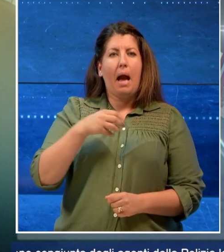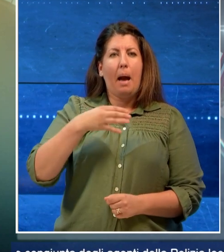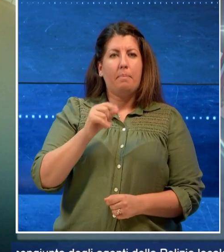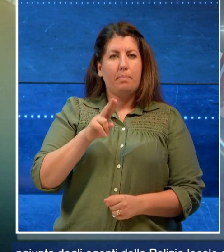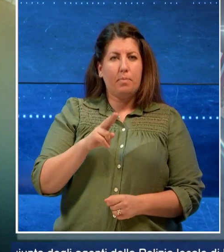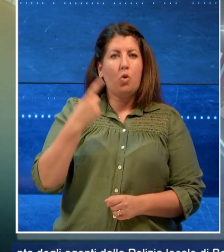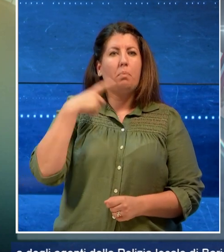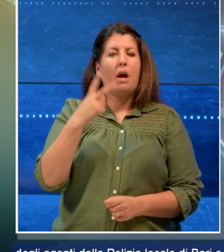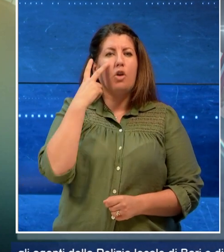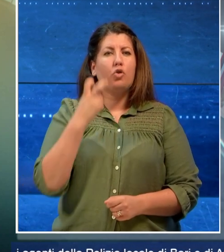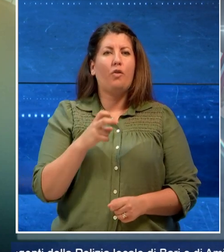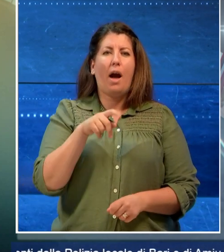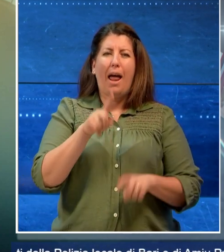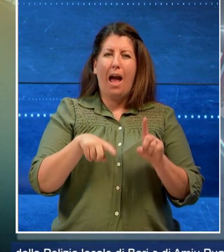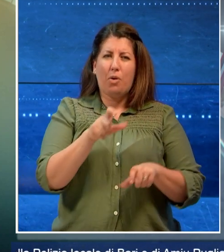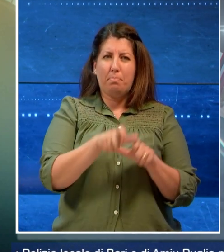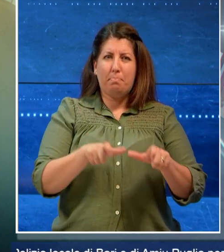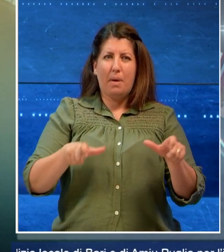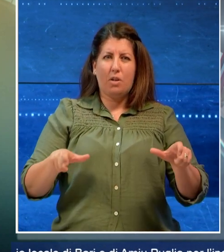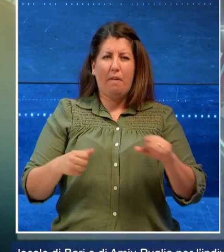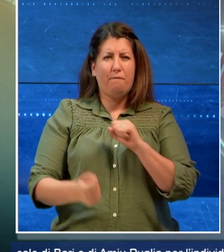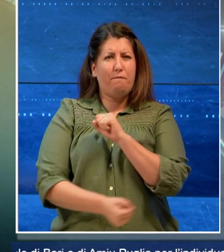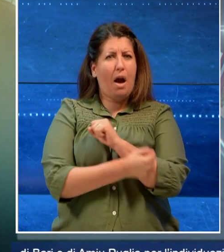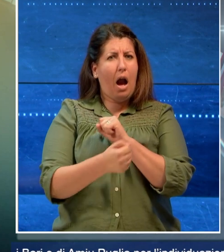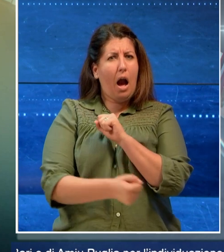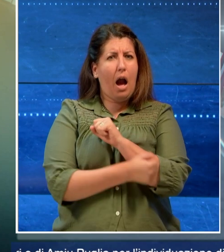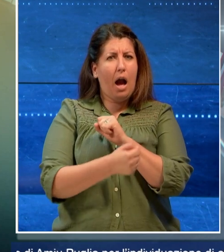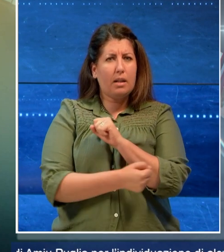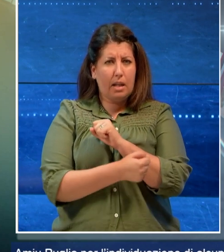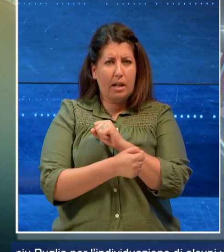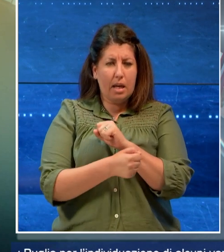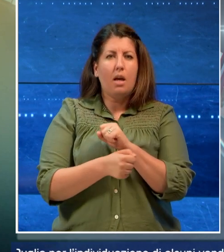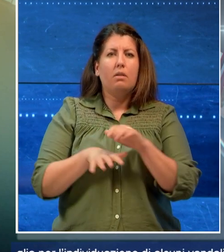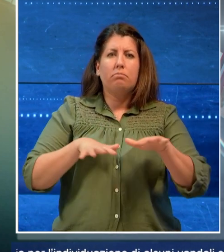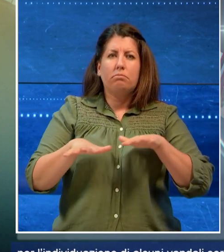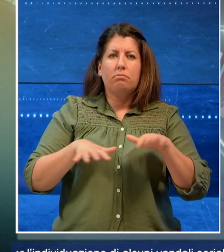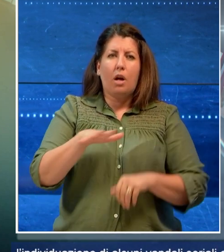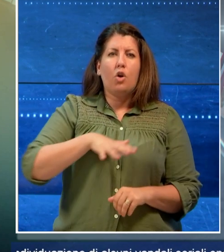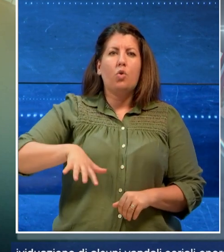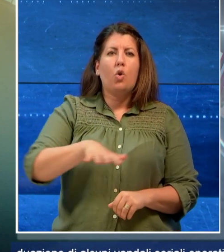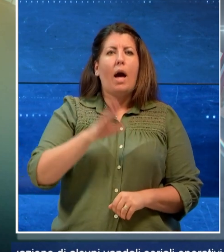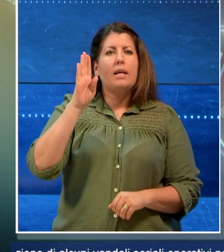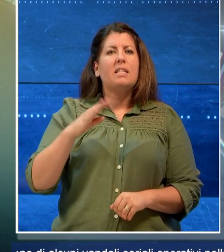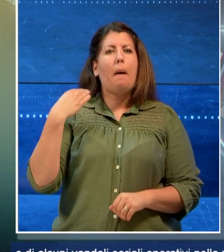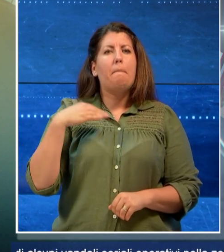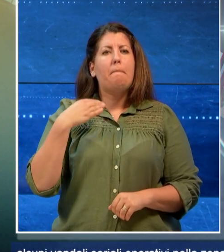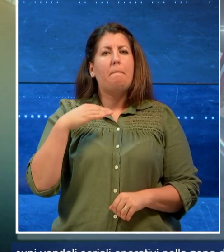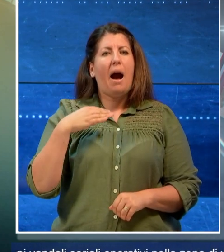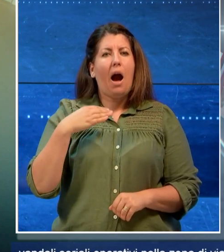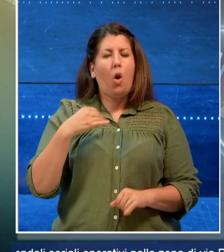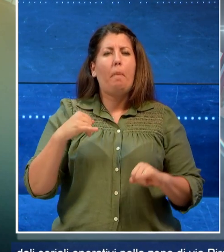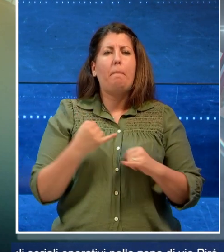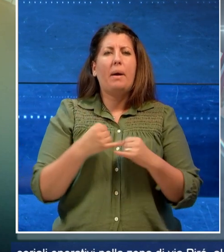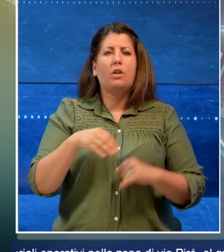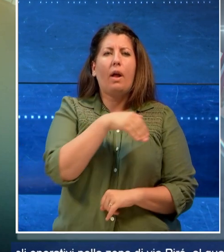di alcuni vandali seriali operativi nella zona del quartiere San Paolo, in particolare in via